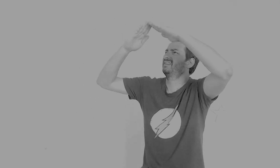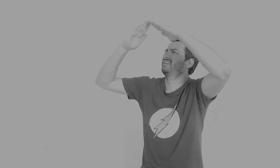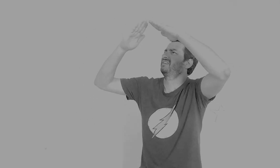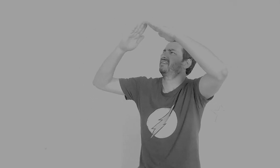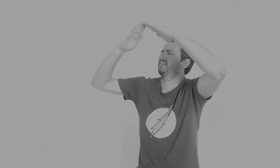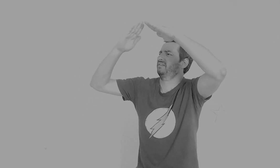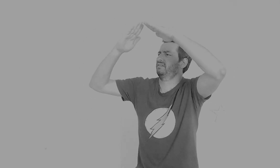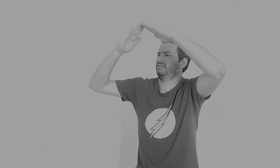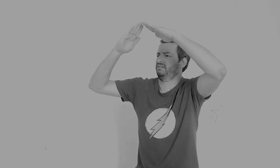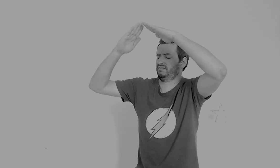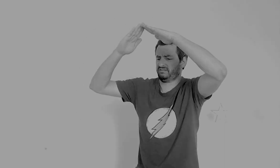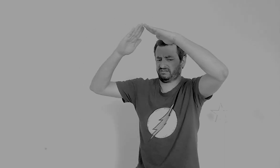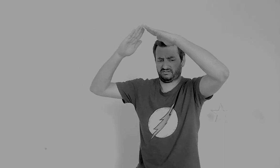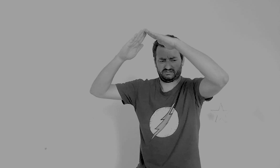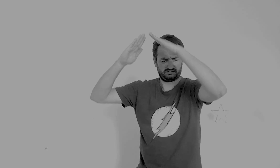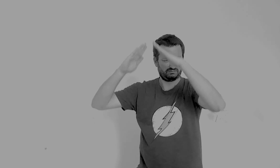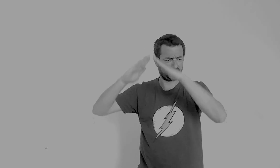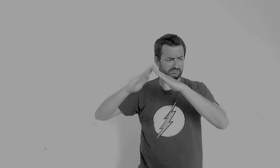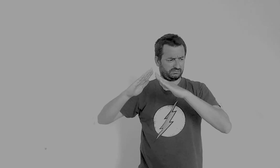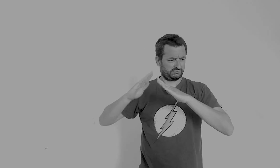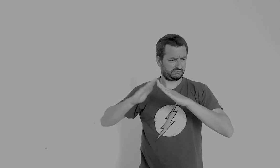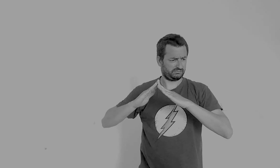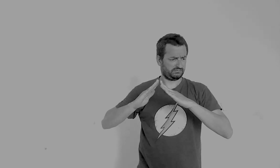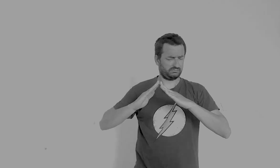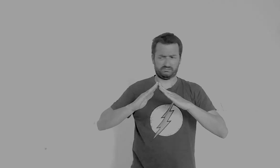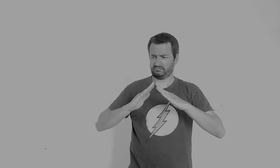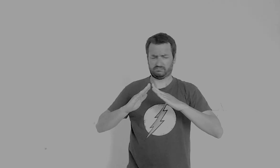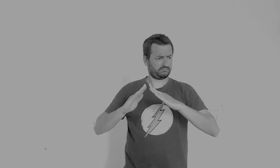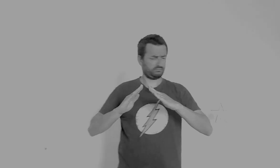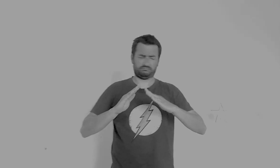Sa maison... maison... L